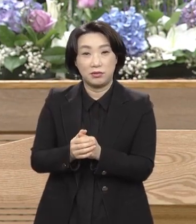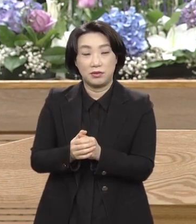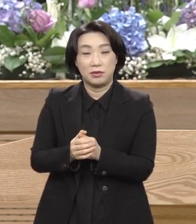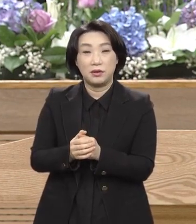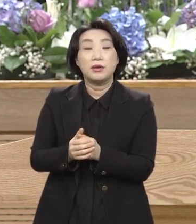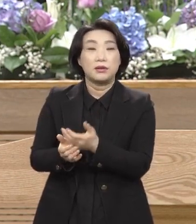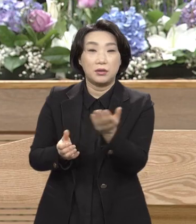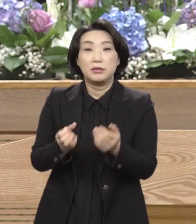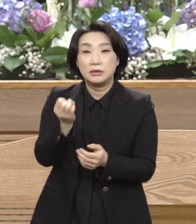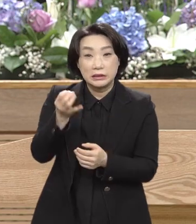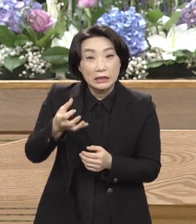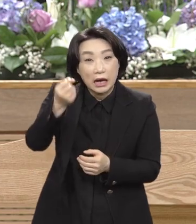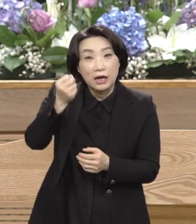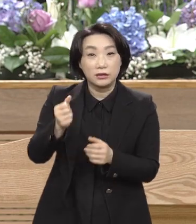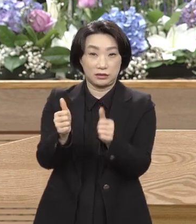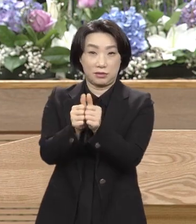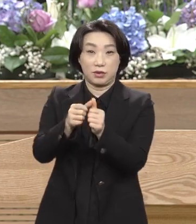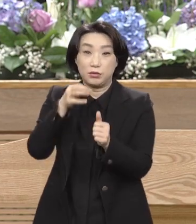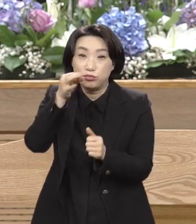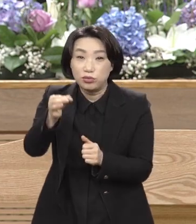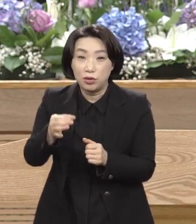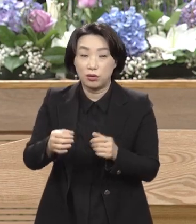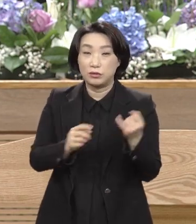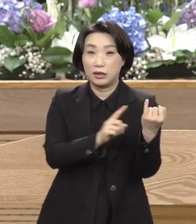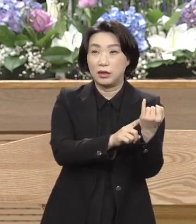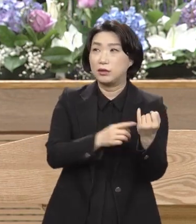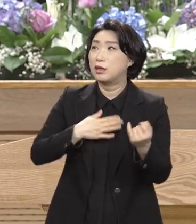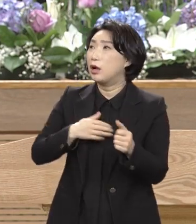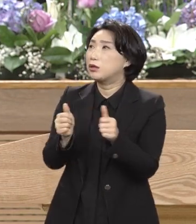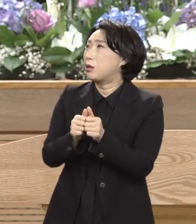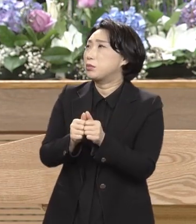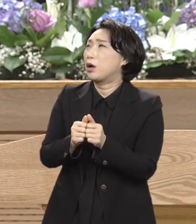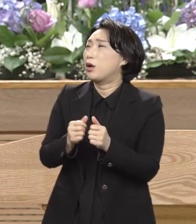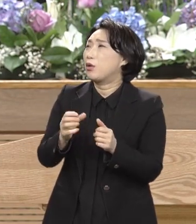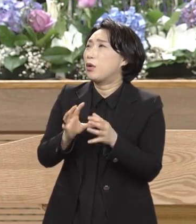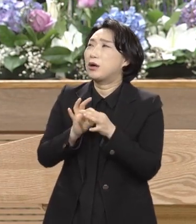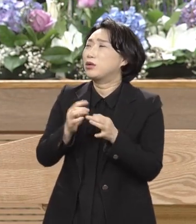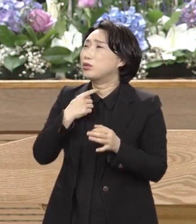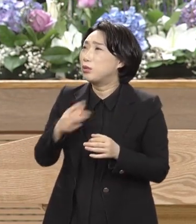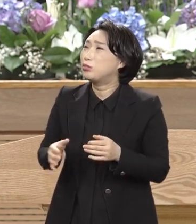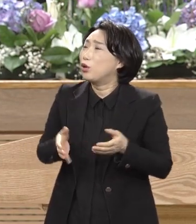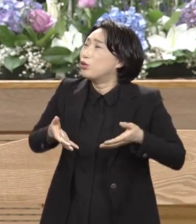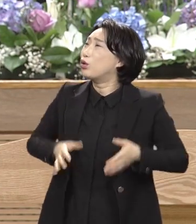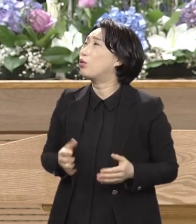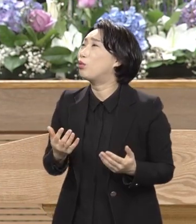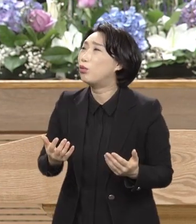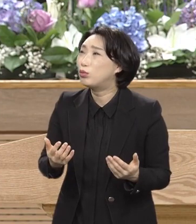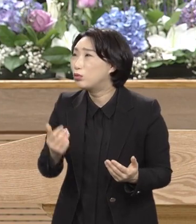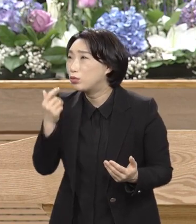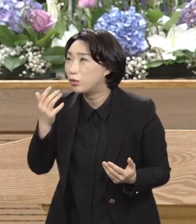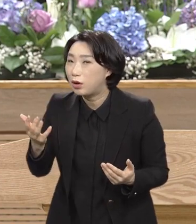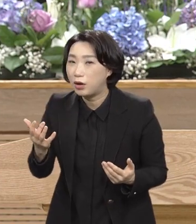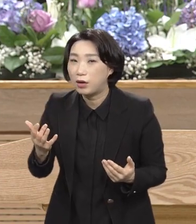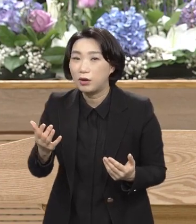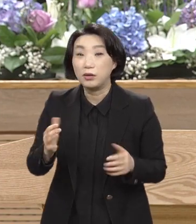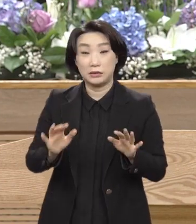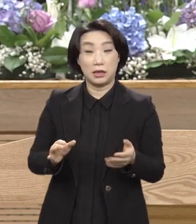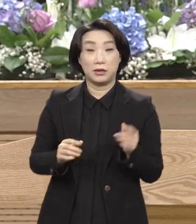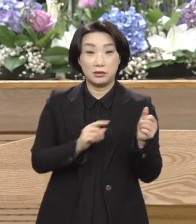있는 존재라는 거. 사내를 알지 못하는데 내가 어떻게 아이를 생산할 수 있느냐. 요새비가 종혼했는데 왜